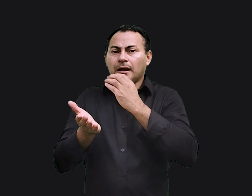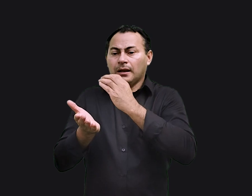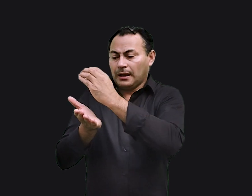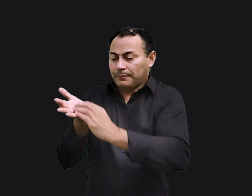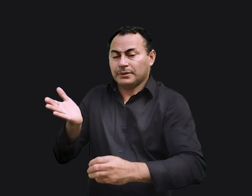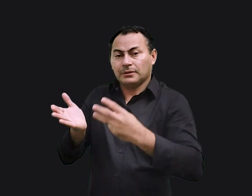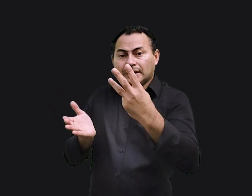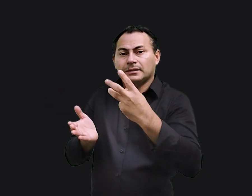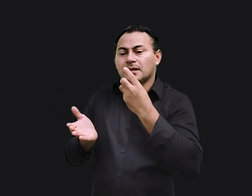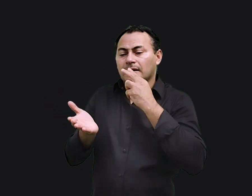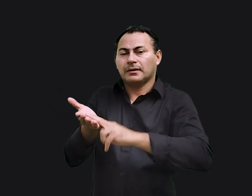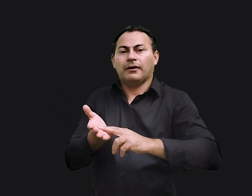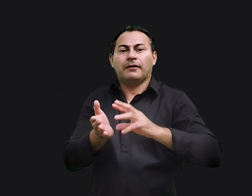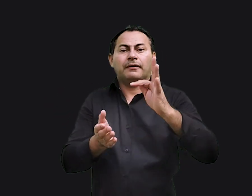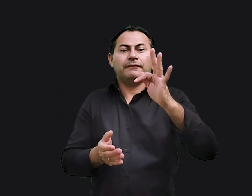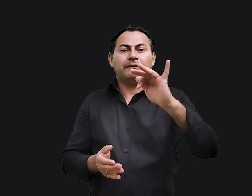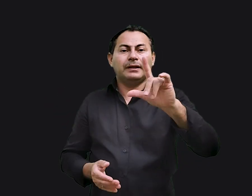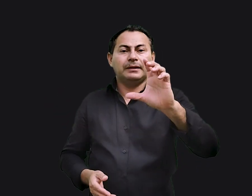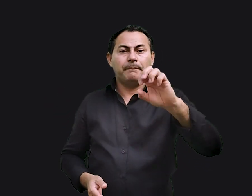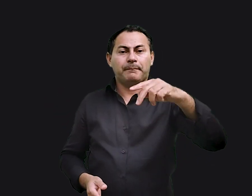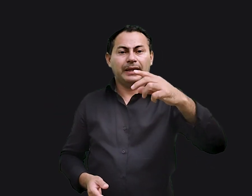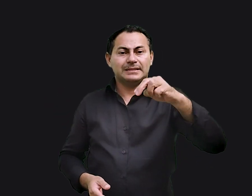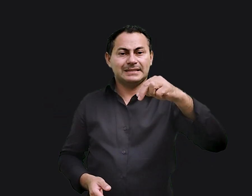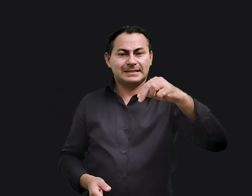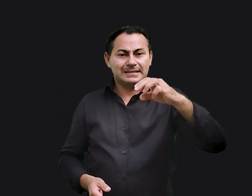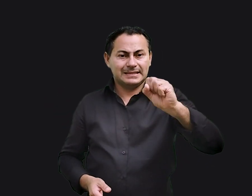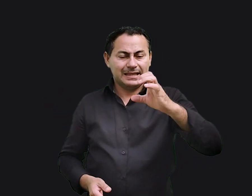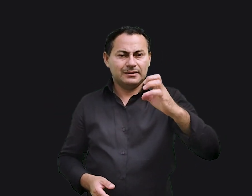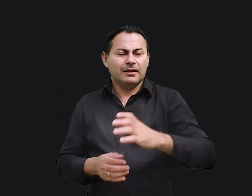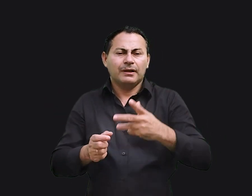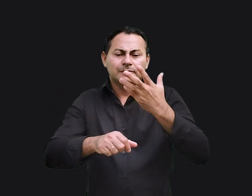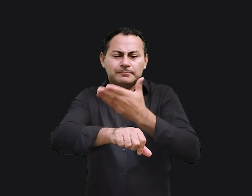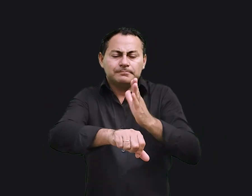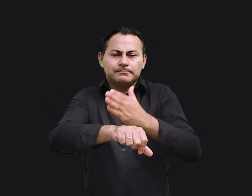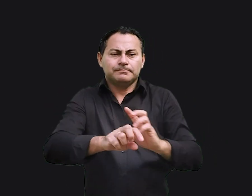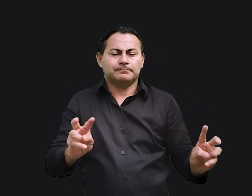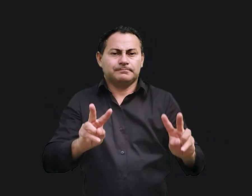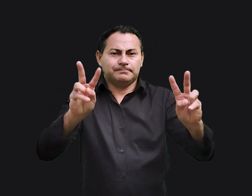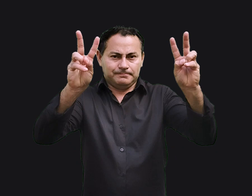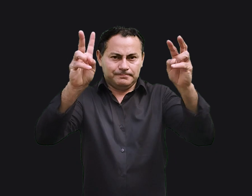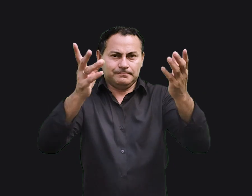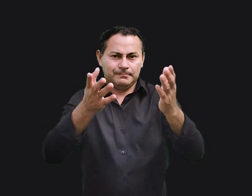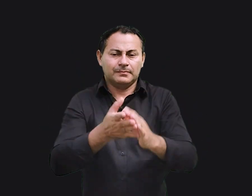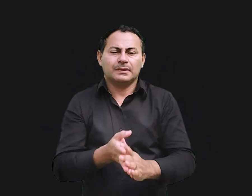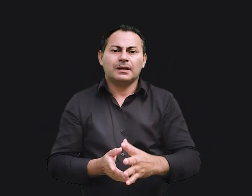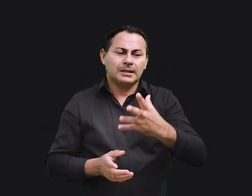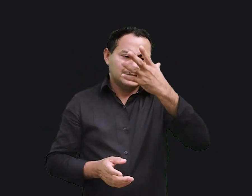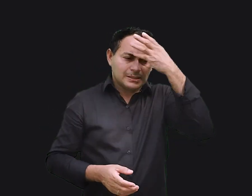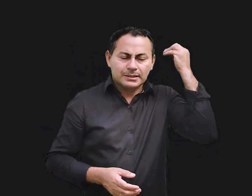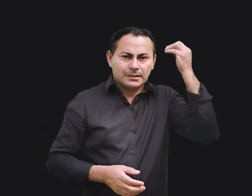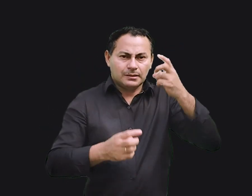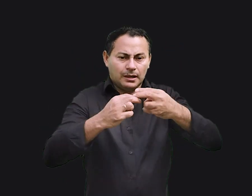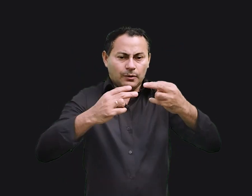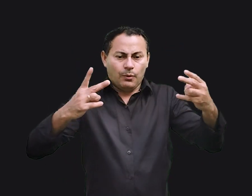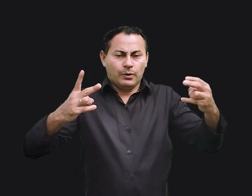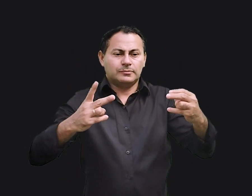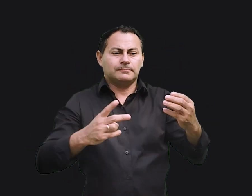filipenses que há momentos em que torna-se importante aplicar esse princípio. Esquecendo-me das coisas que